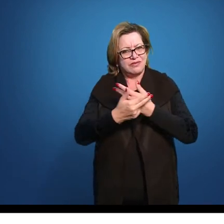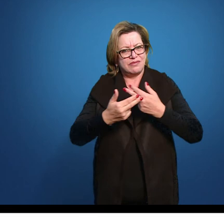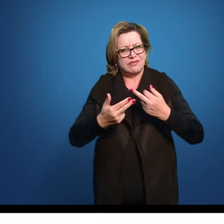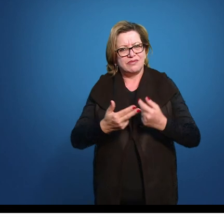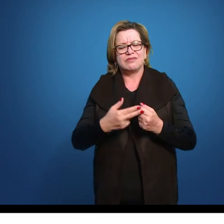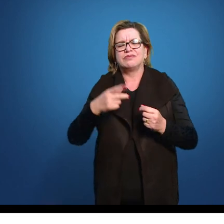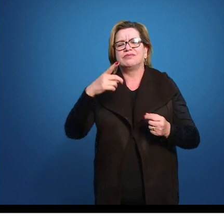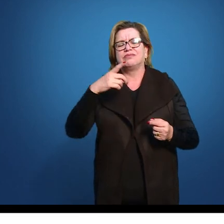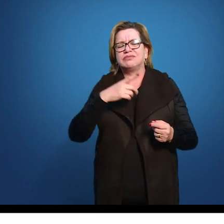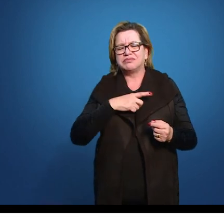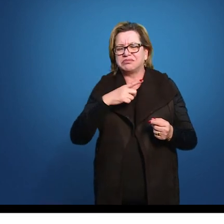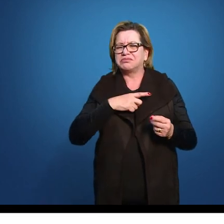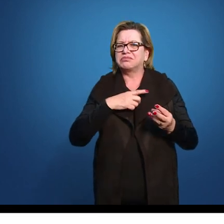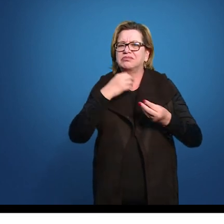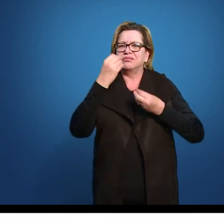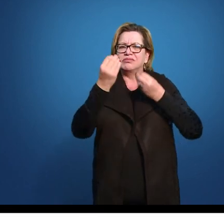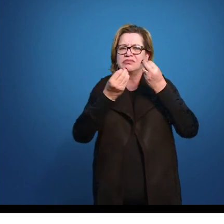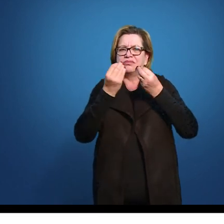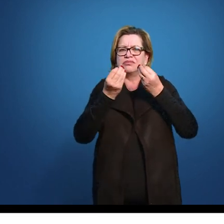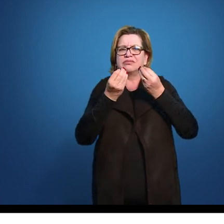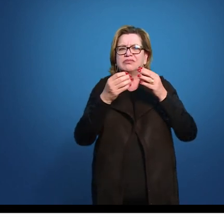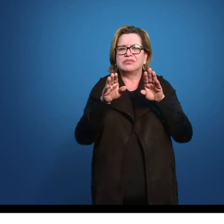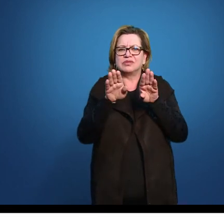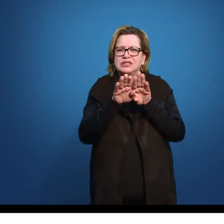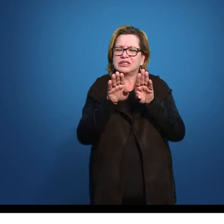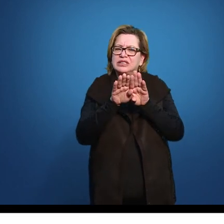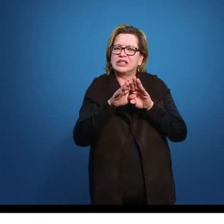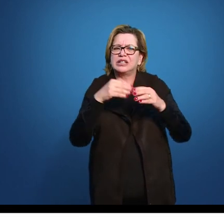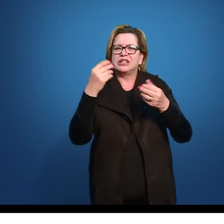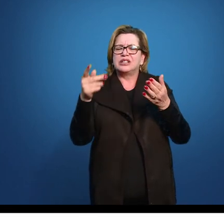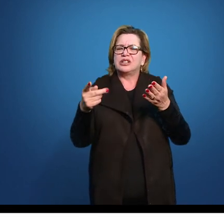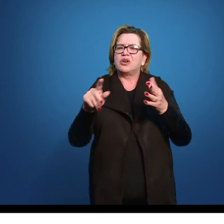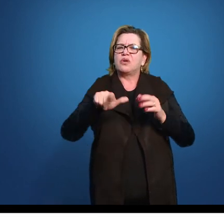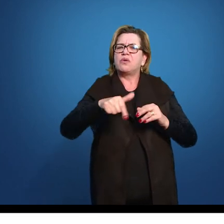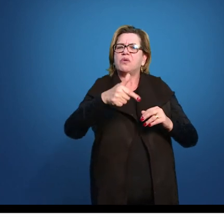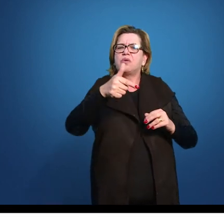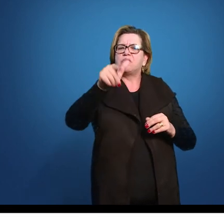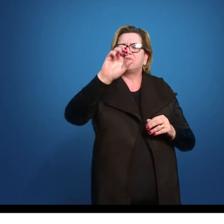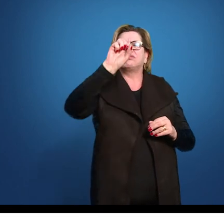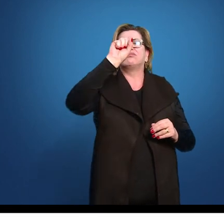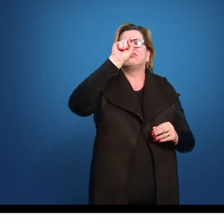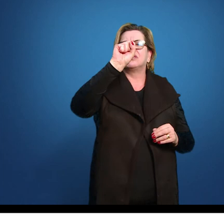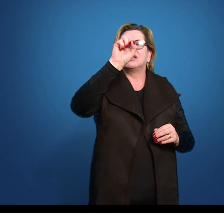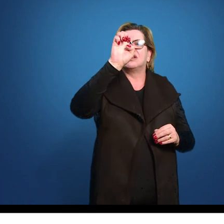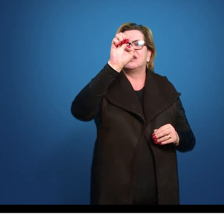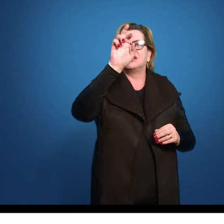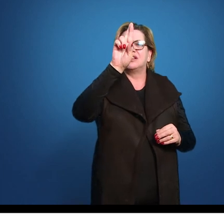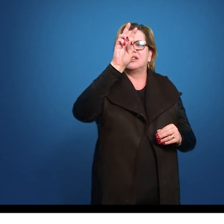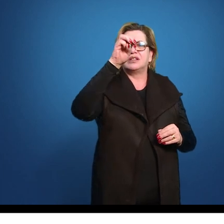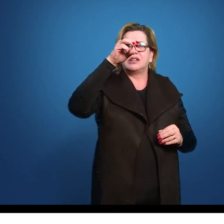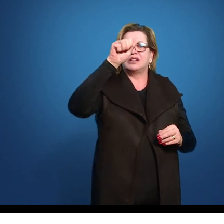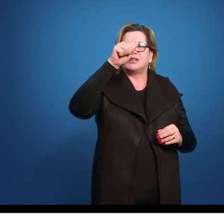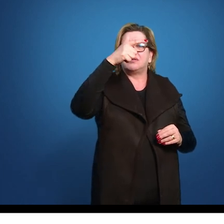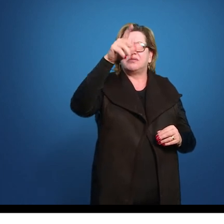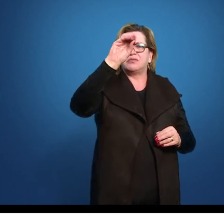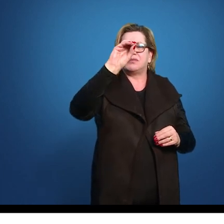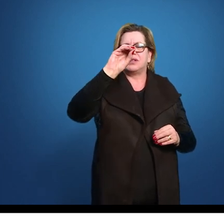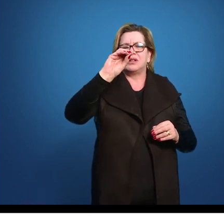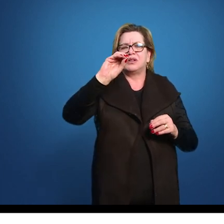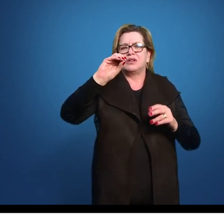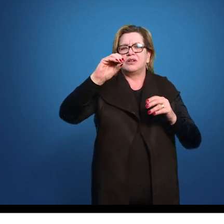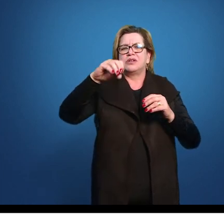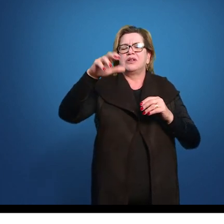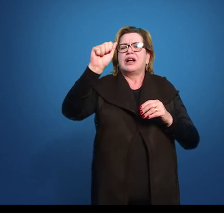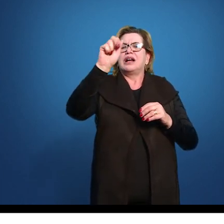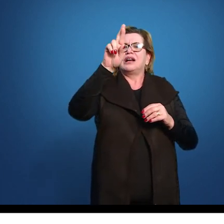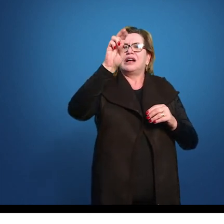ser pregado No Maranhão E também O caso Do sermão Das armas De Portugal Contra a Holanda